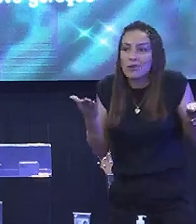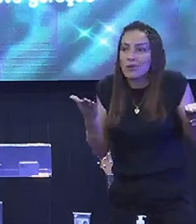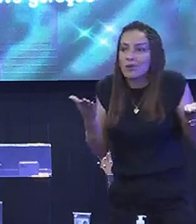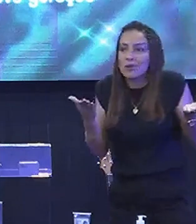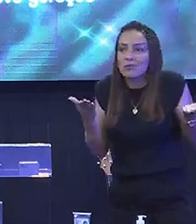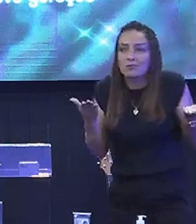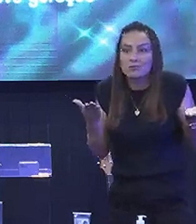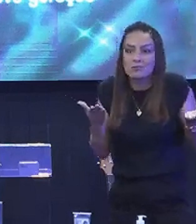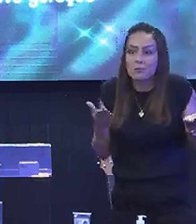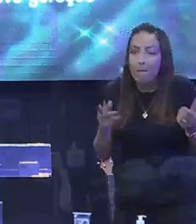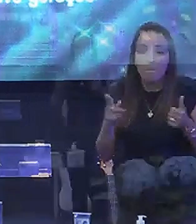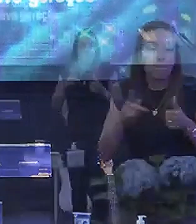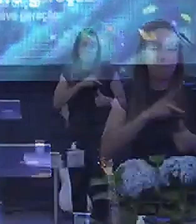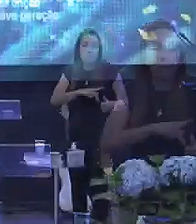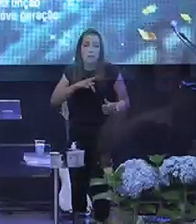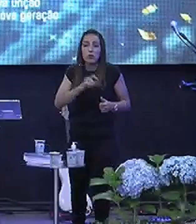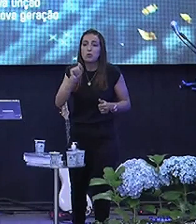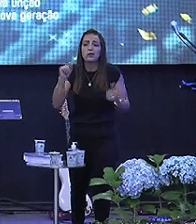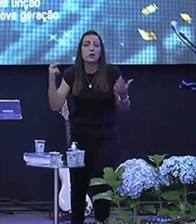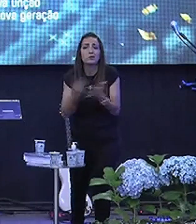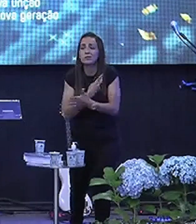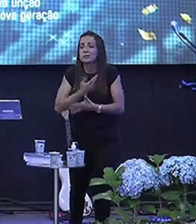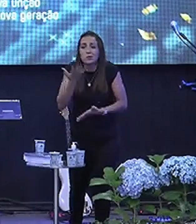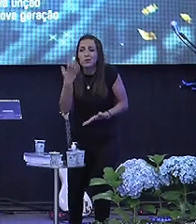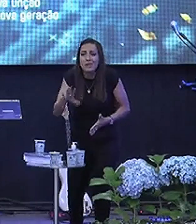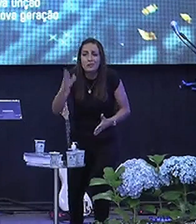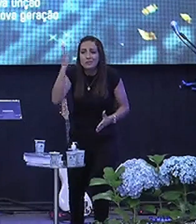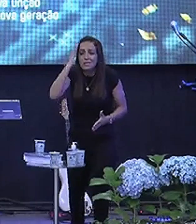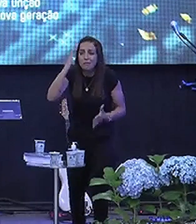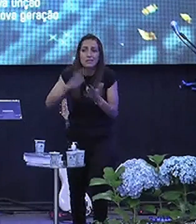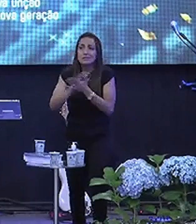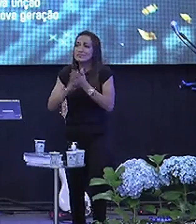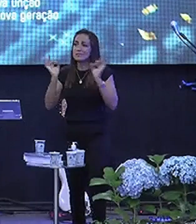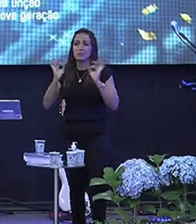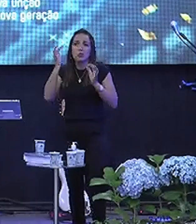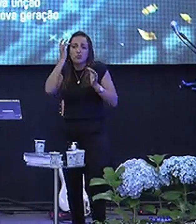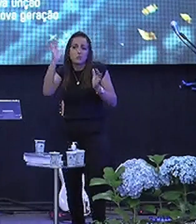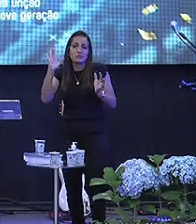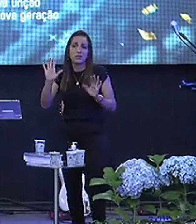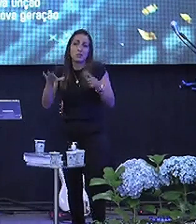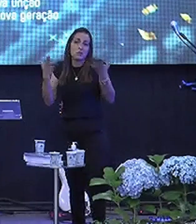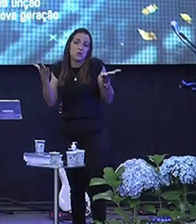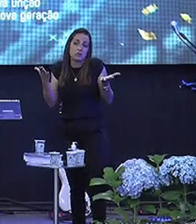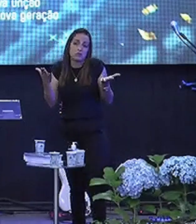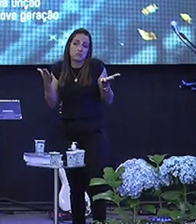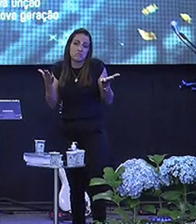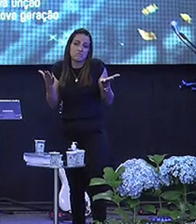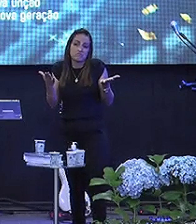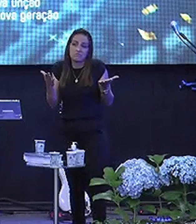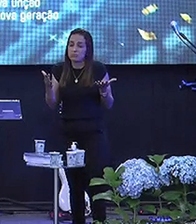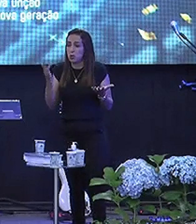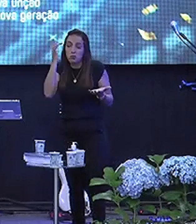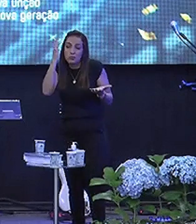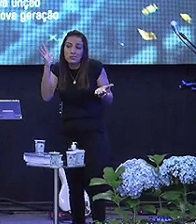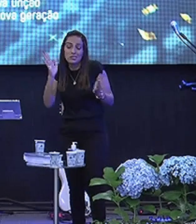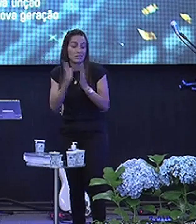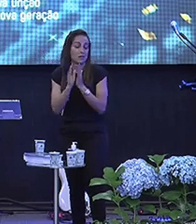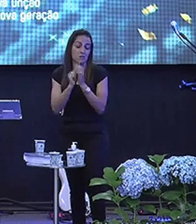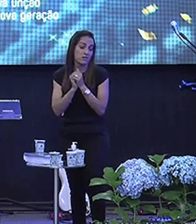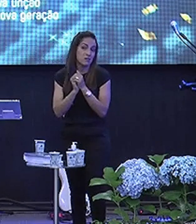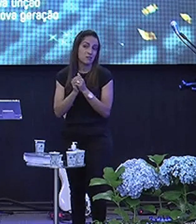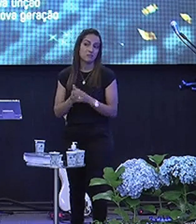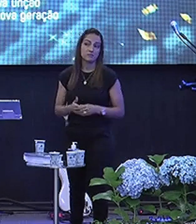carne Do Paulo Se era isso Se era aquilo Eu não sei Qual era o espinho Na carne De Paulo Amém